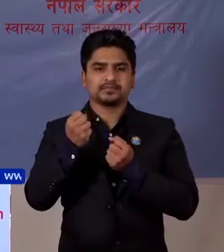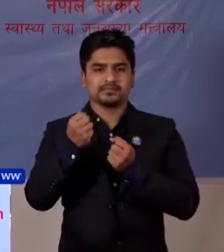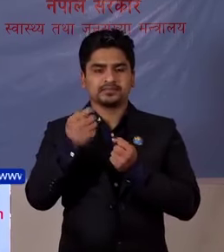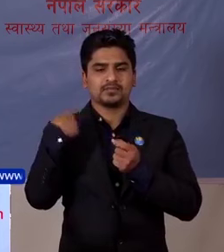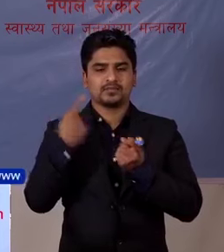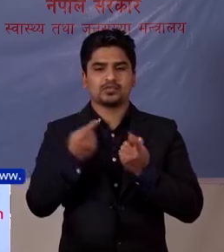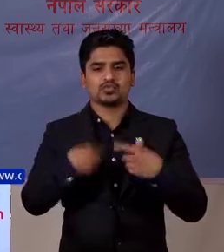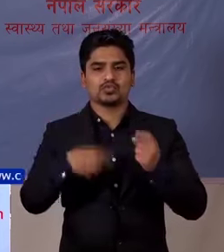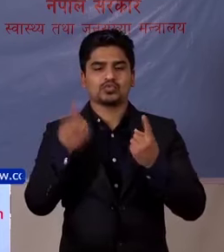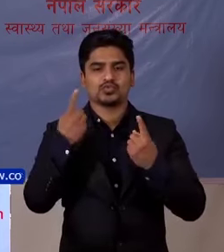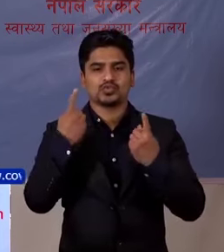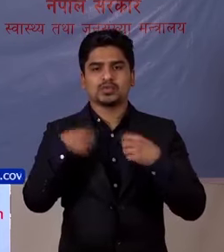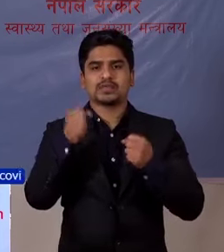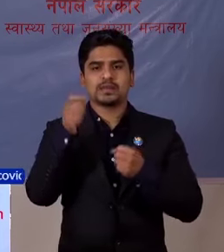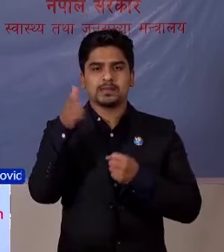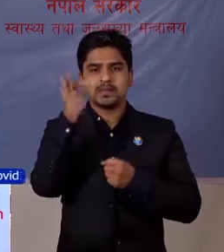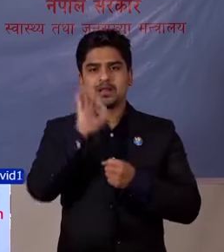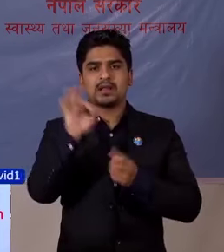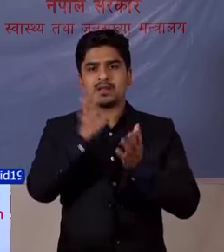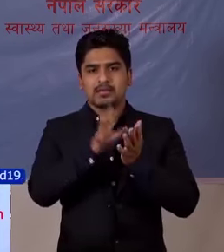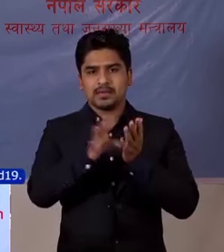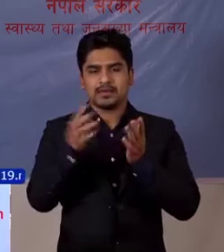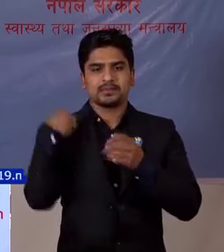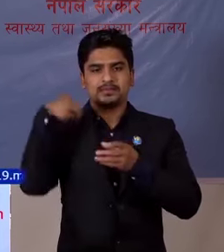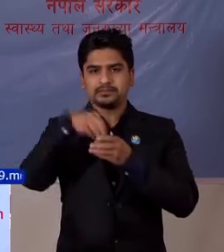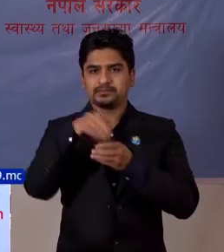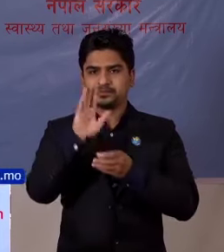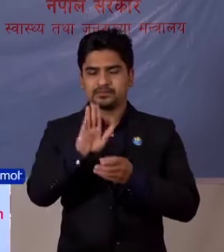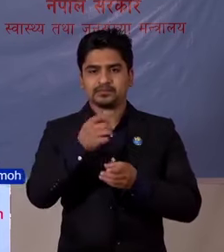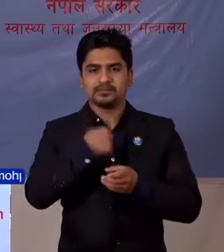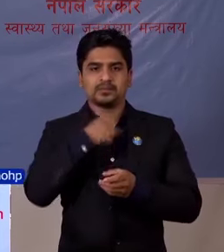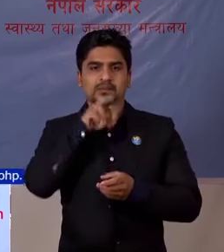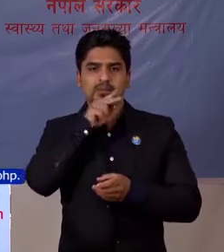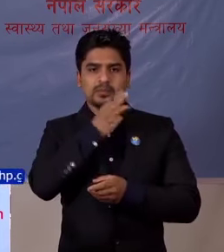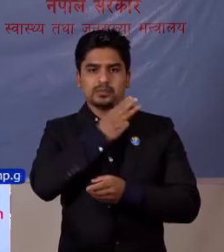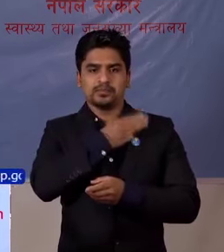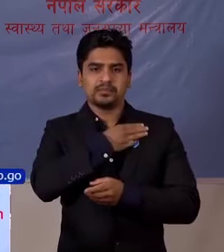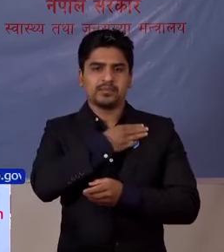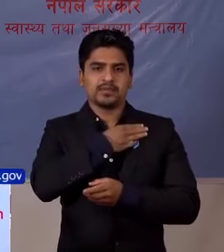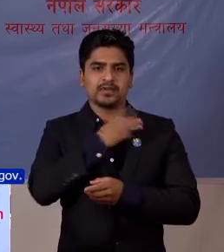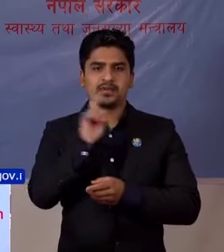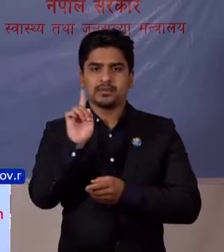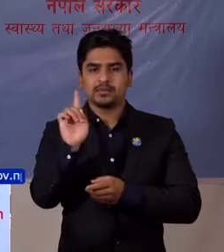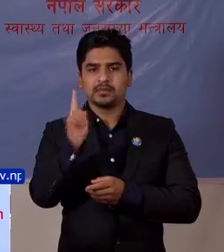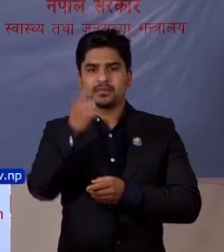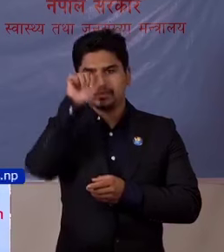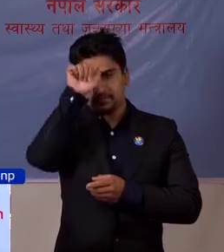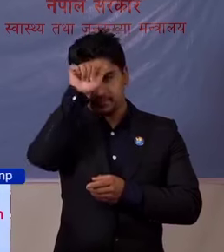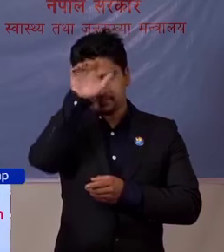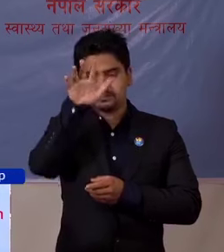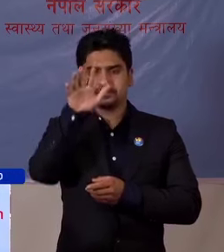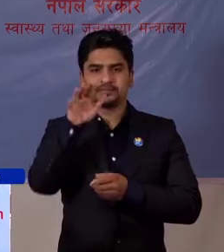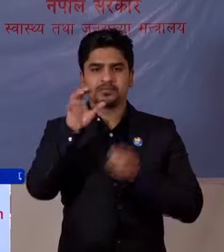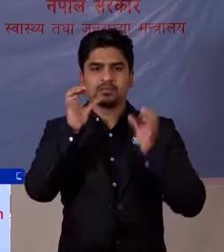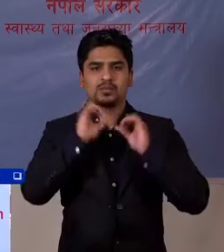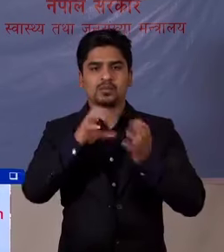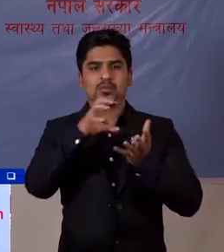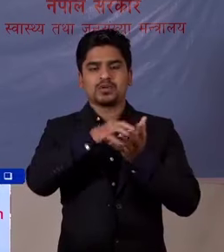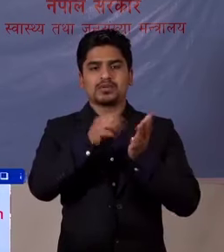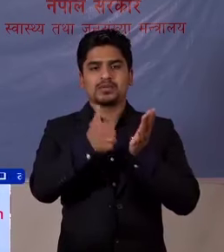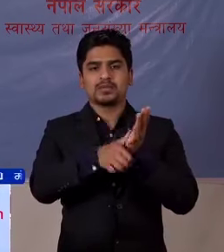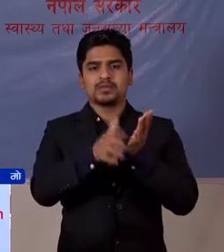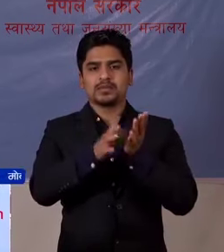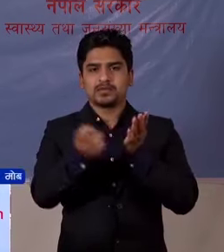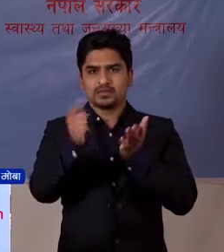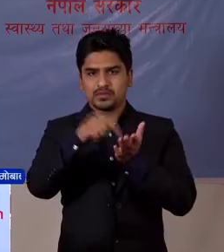स्वास्तेत थाजन संख्या मंद्रालेको तरफाट उपस्तिच्चु मा प्रभक्ता पहिलो अपडेट माईले प्रयक्षालाको परिक्षेन